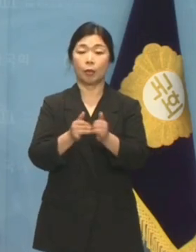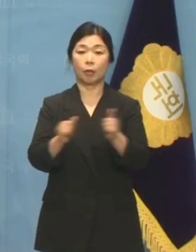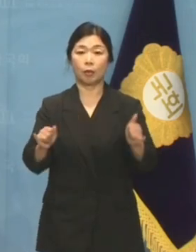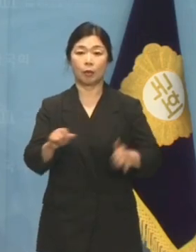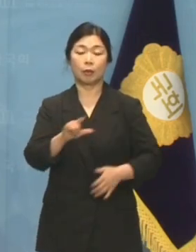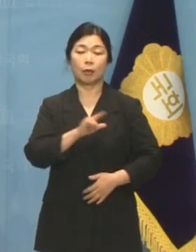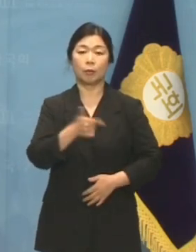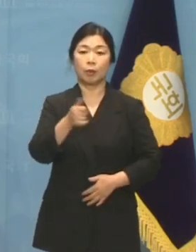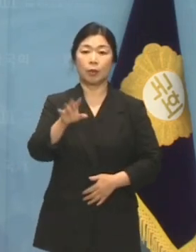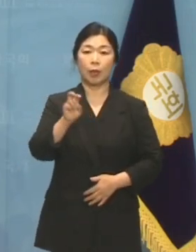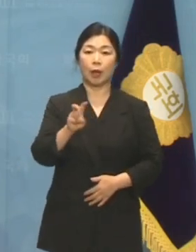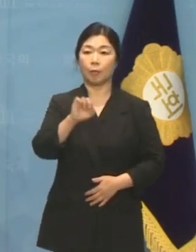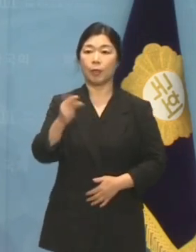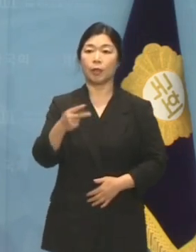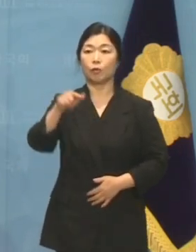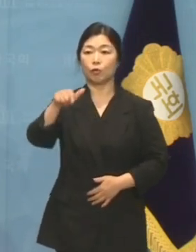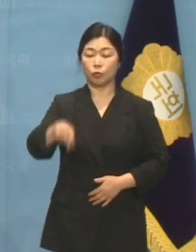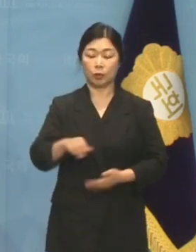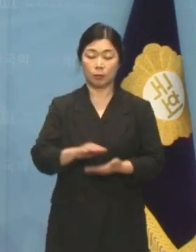강민국 의원입니다.